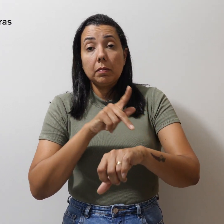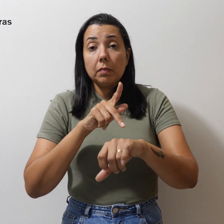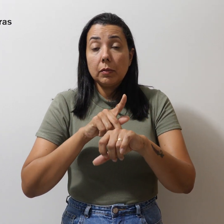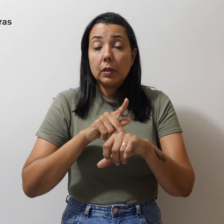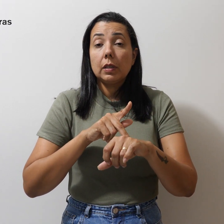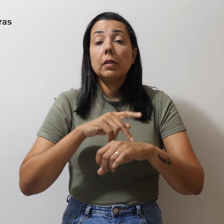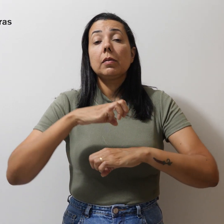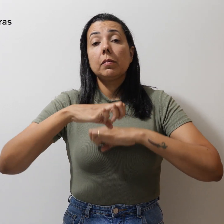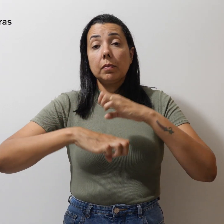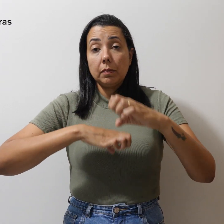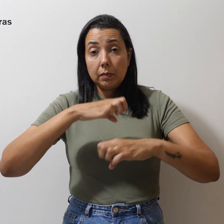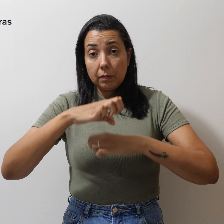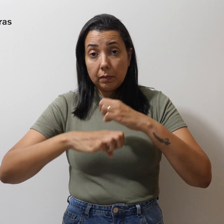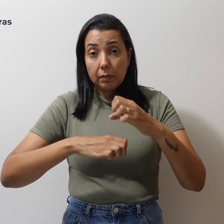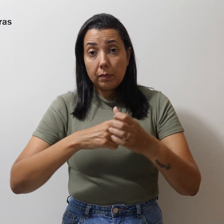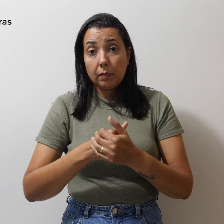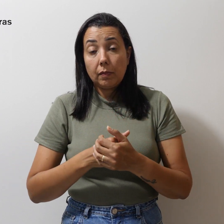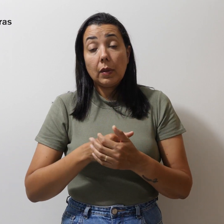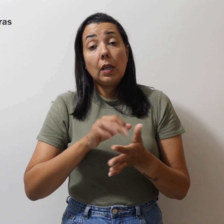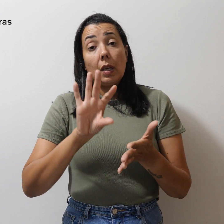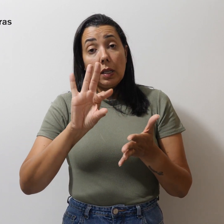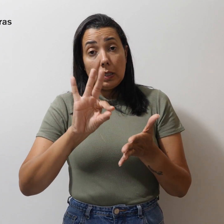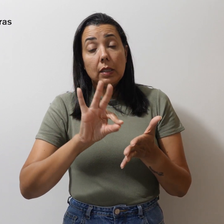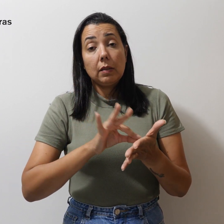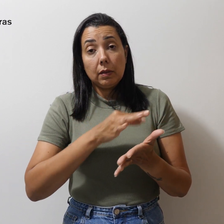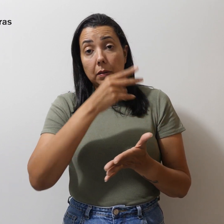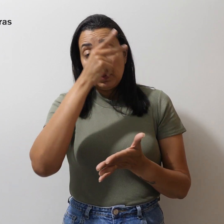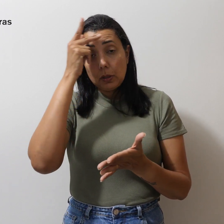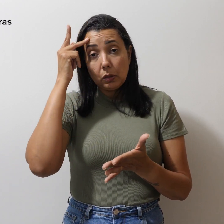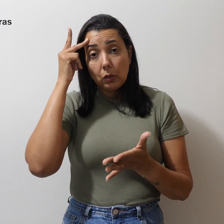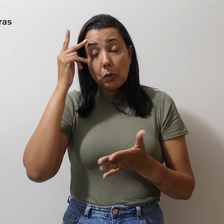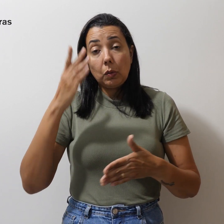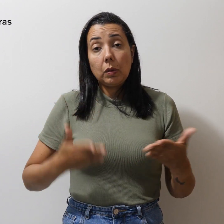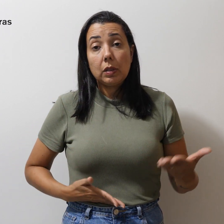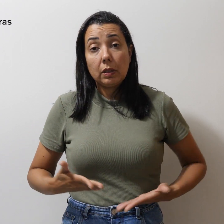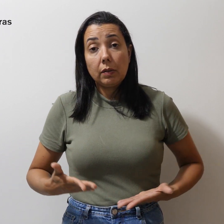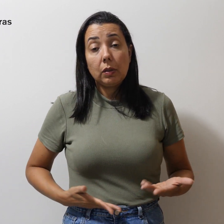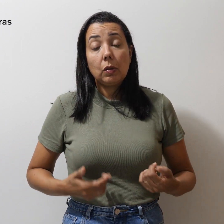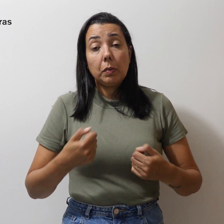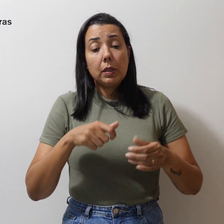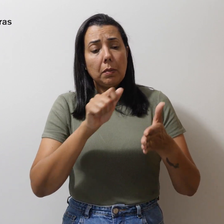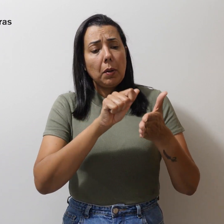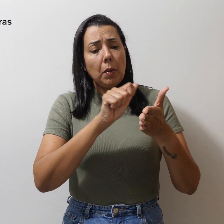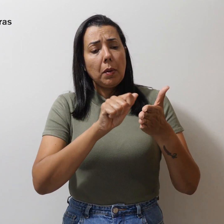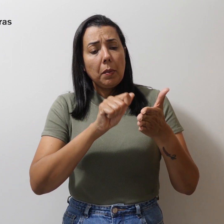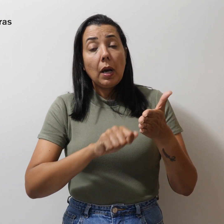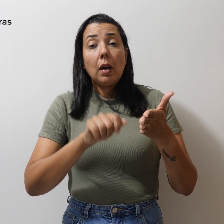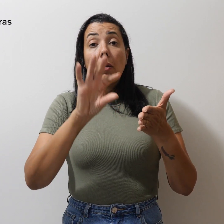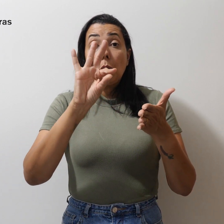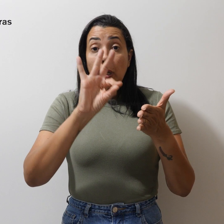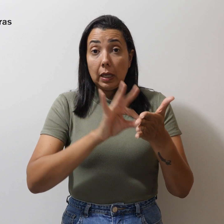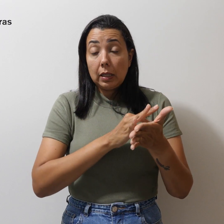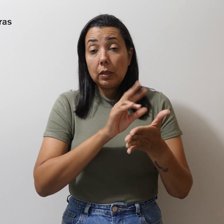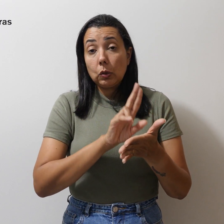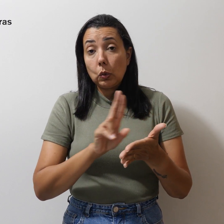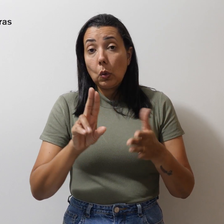EAP. Ao inscrever-se, o servidor deverá preencher o cadastro com nome completo